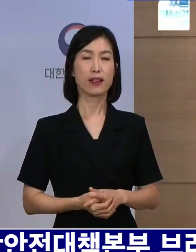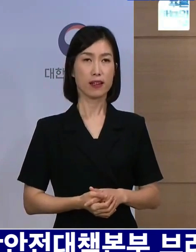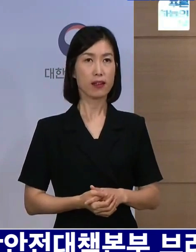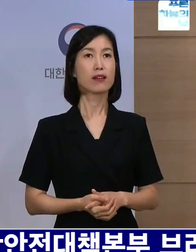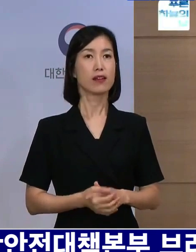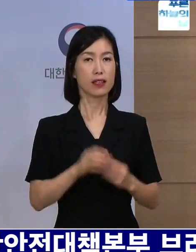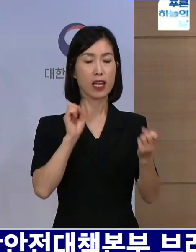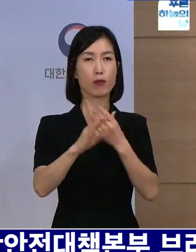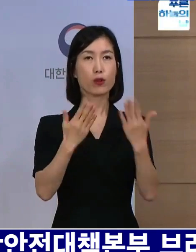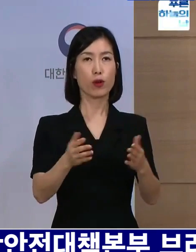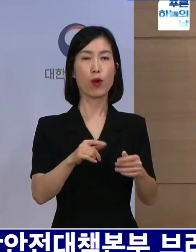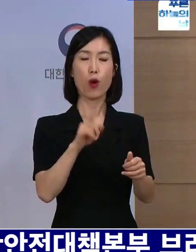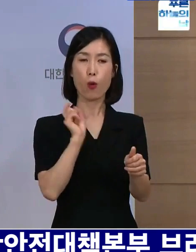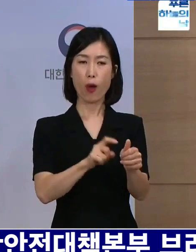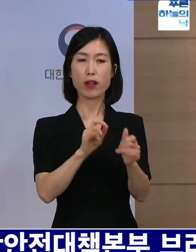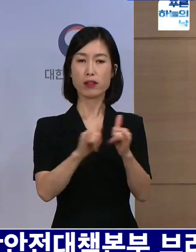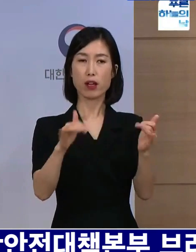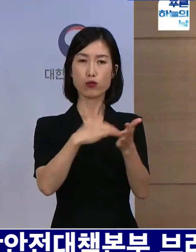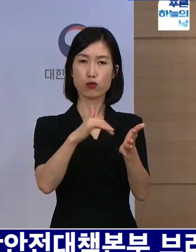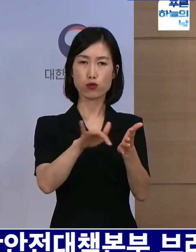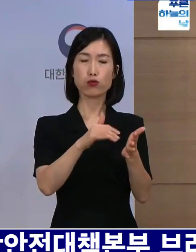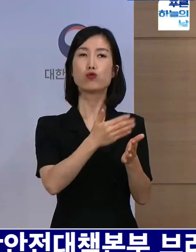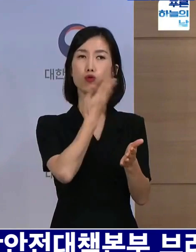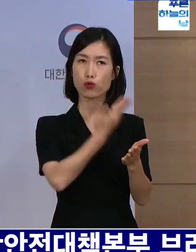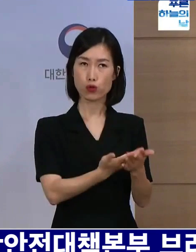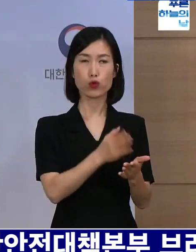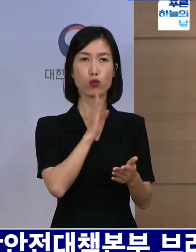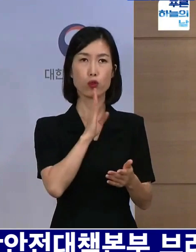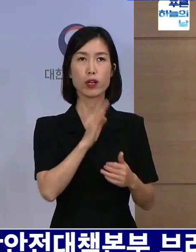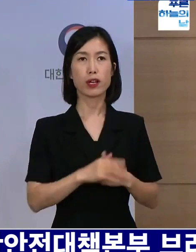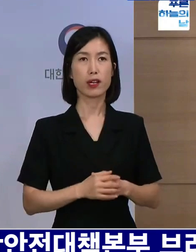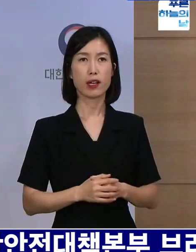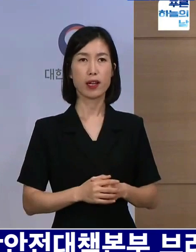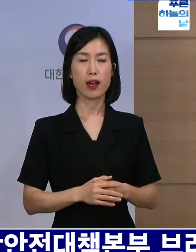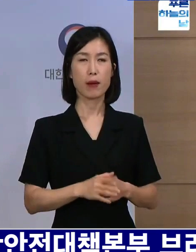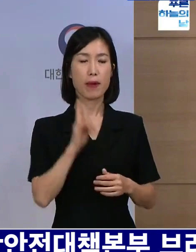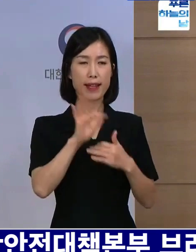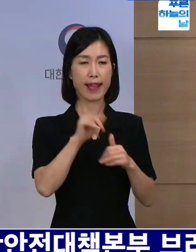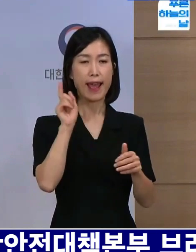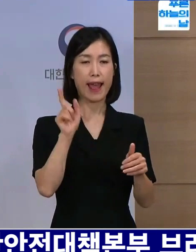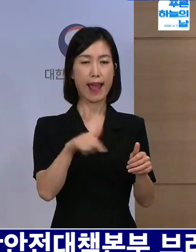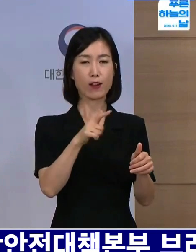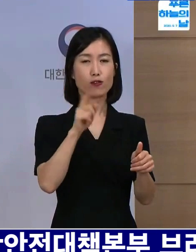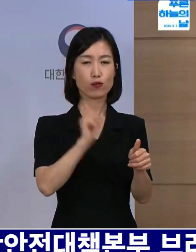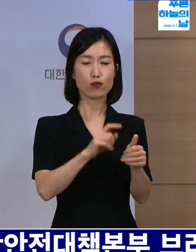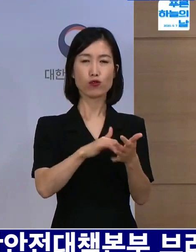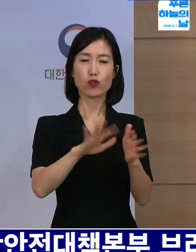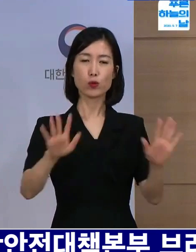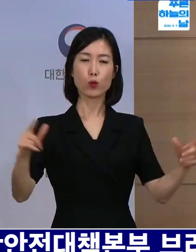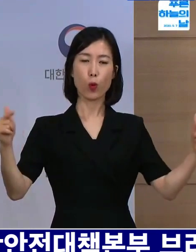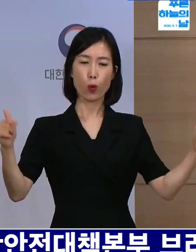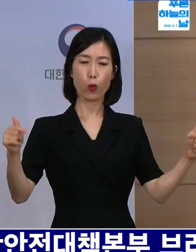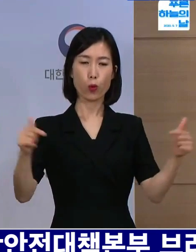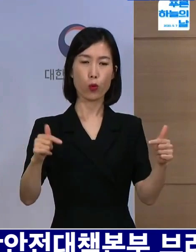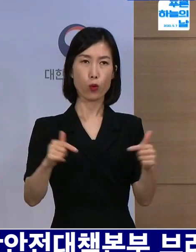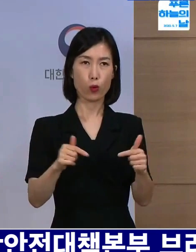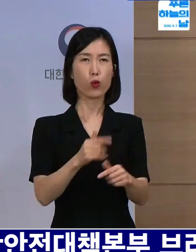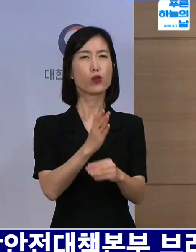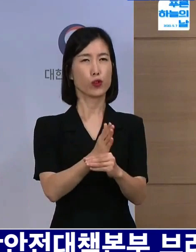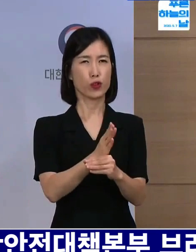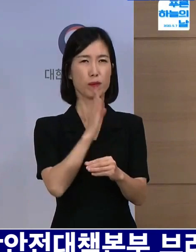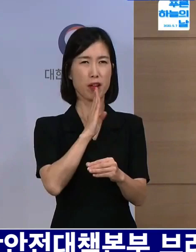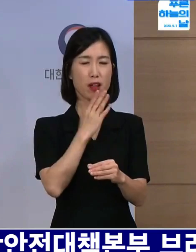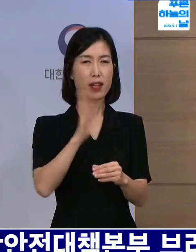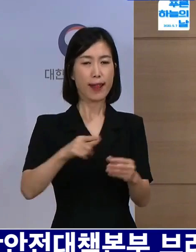환자 양상은 중요할 것으로 판단되고 있습니다. 다만 이 추세가 안정적으로 감소를 하고 있지만 추석 연휴가